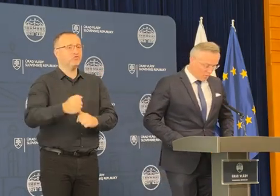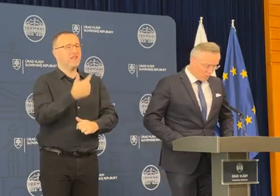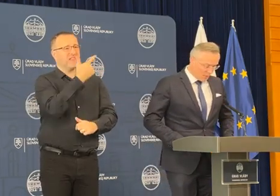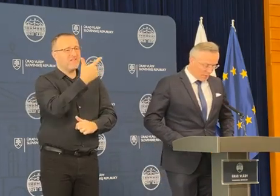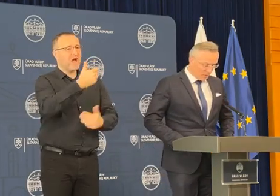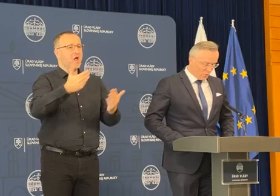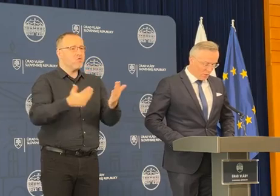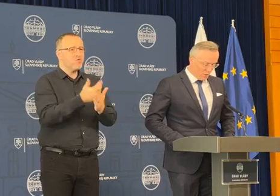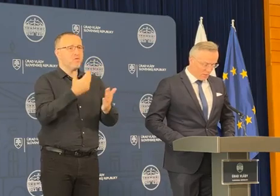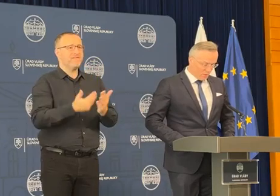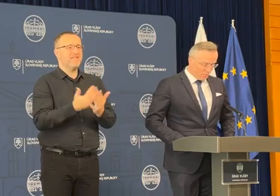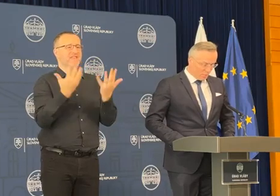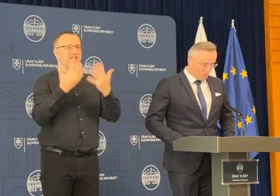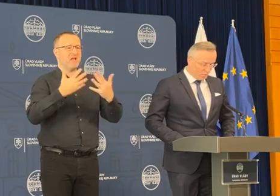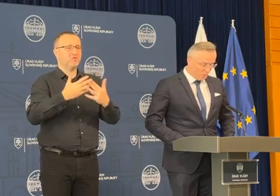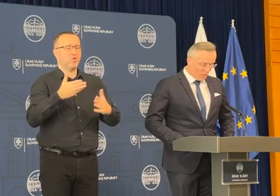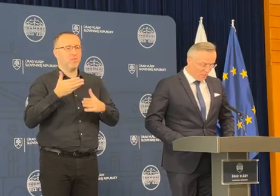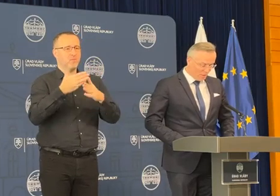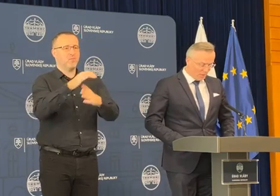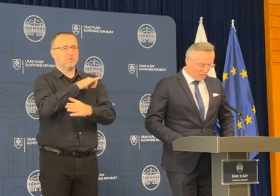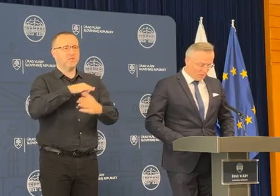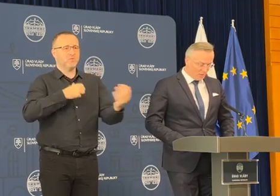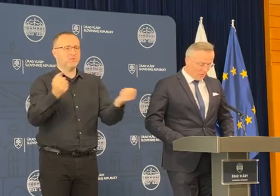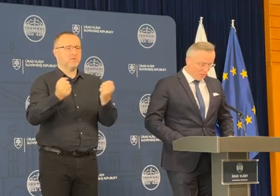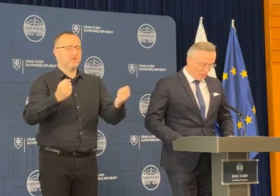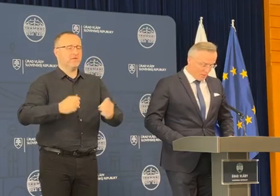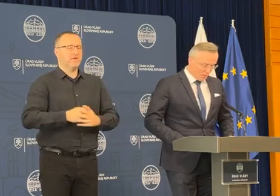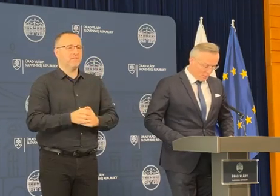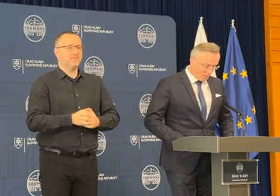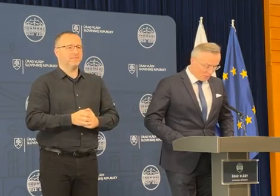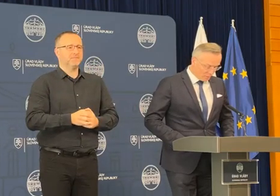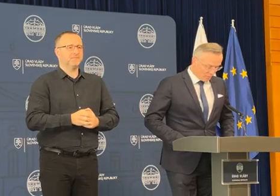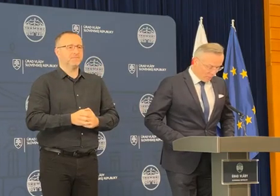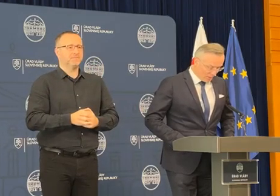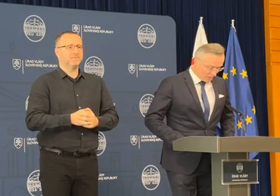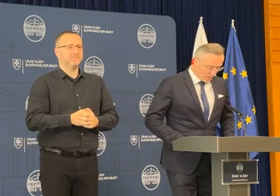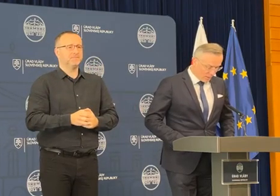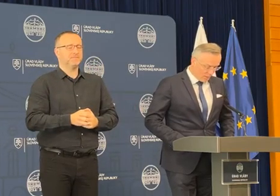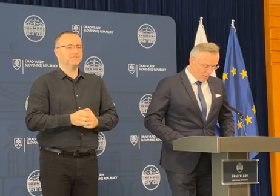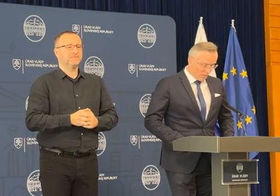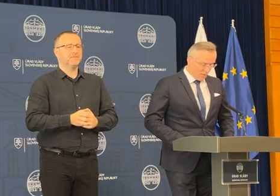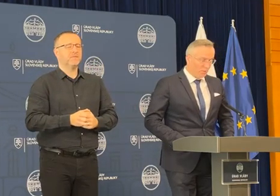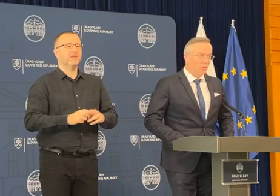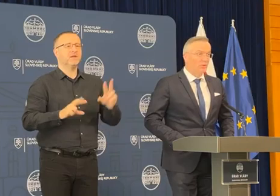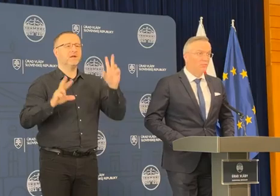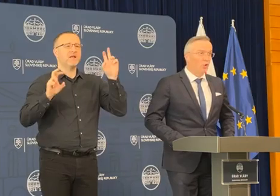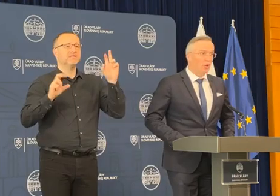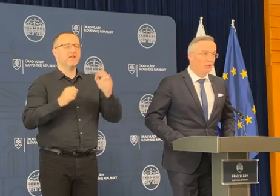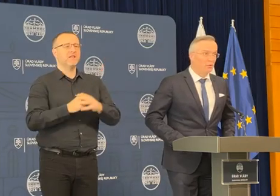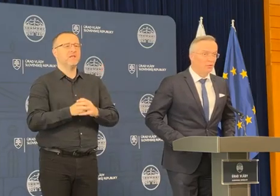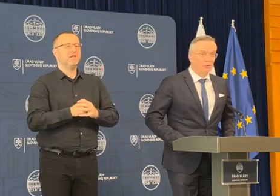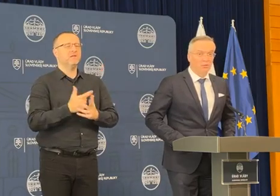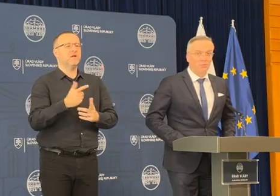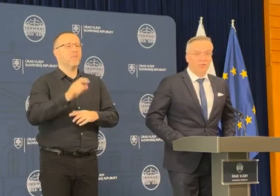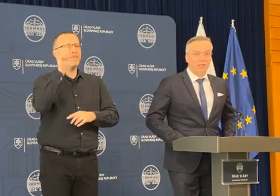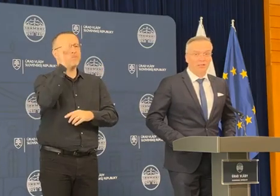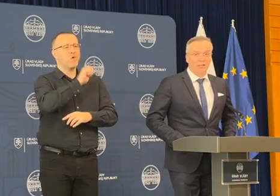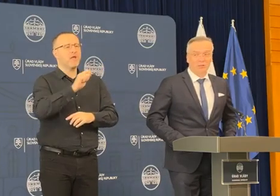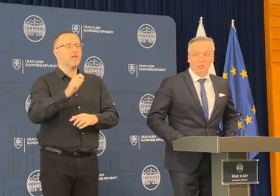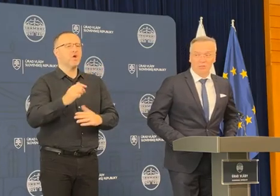ďalšie nové nástroje na pomoc samozprávam. A síce je to tzv. fast care, to je projekt